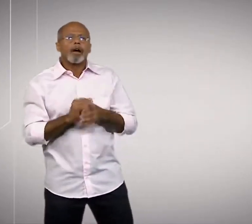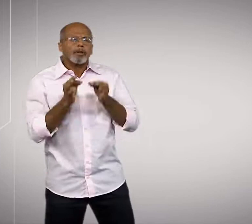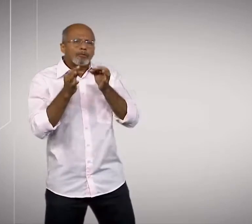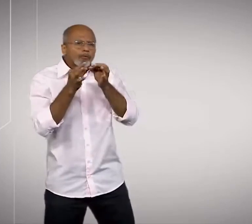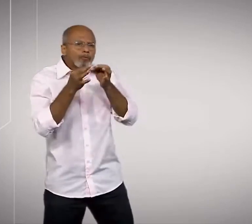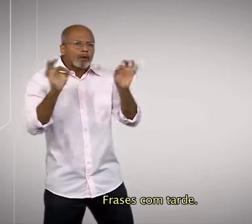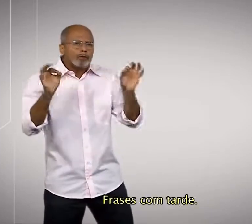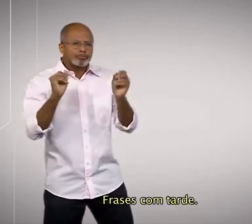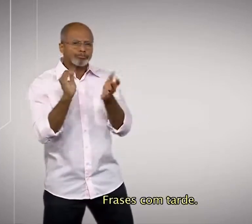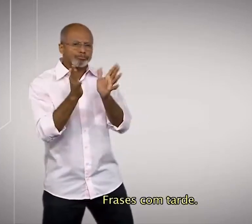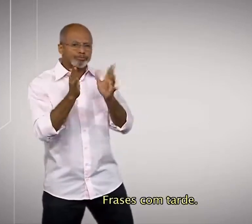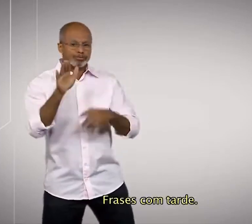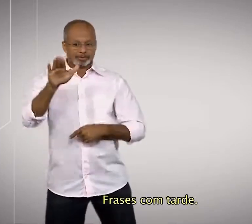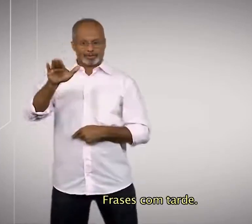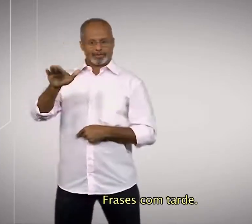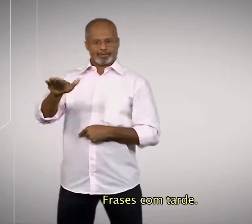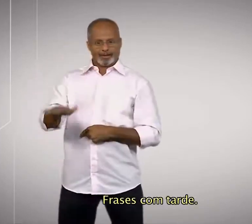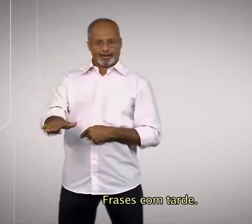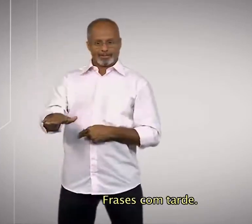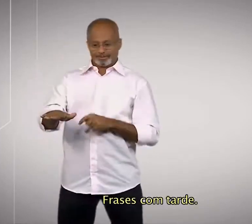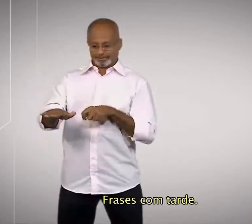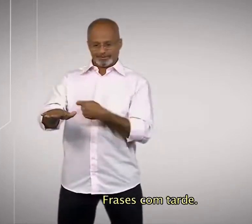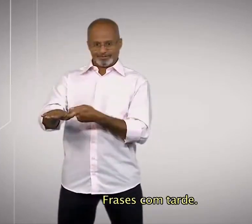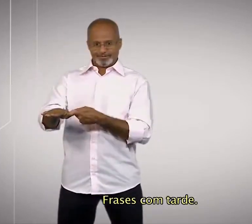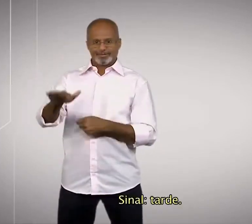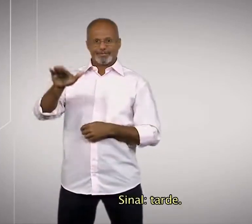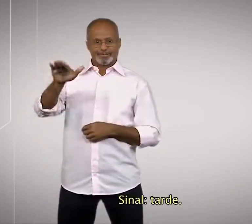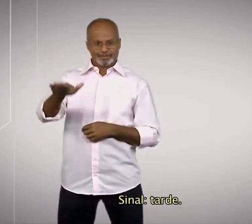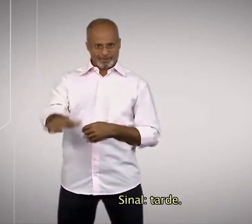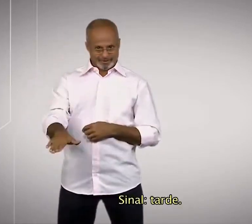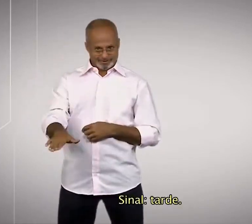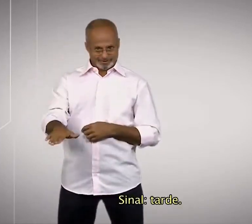Frases com tarde. Sinal, tarde.